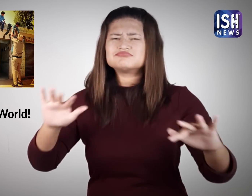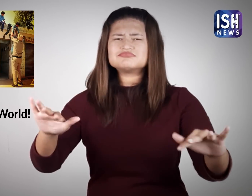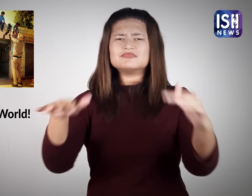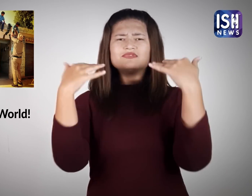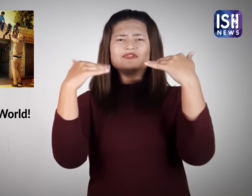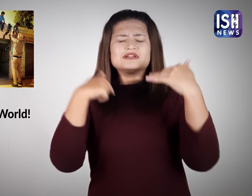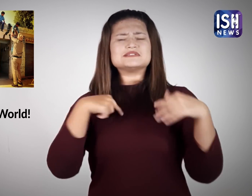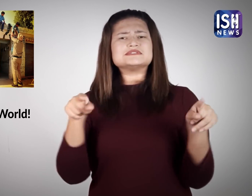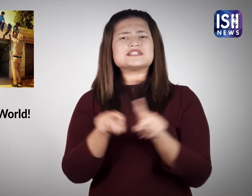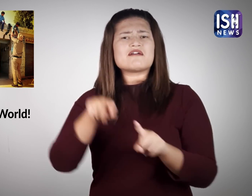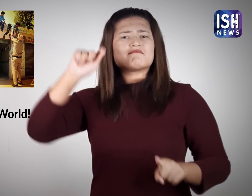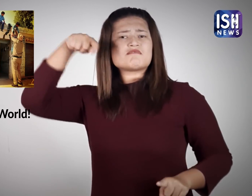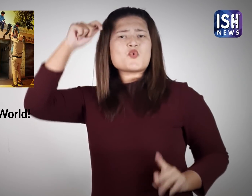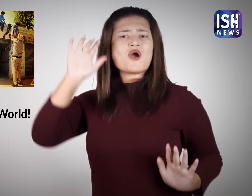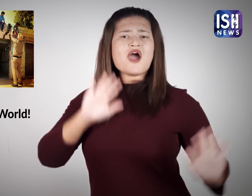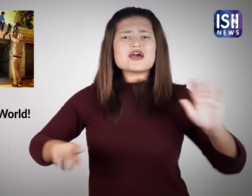और उन्हें इस पर गर्फ होता है